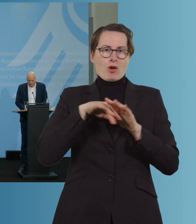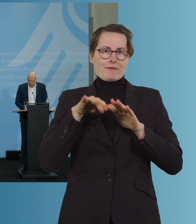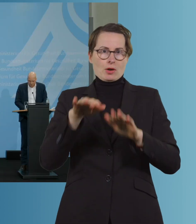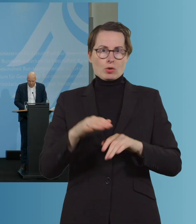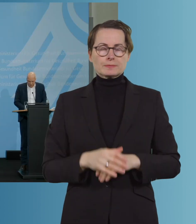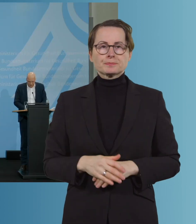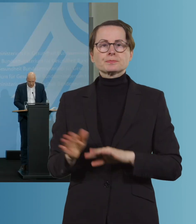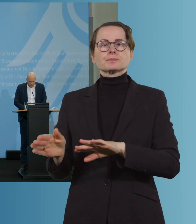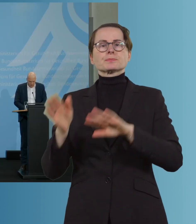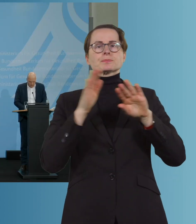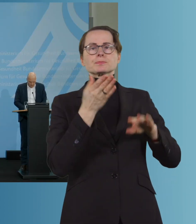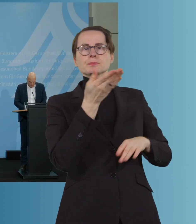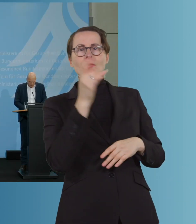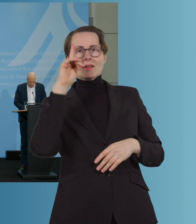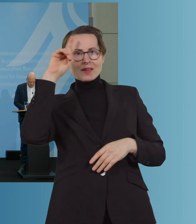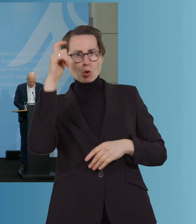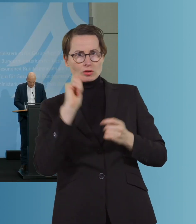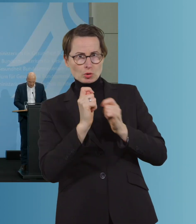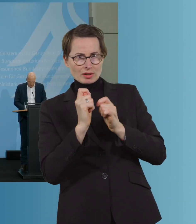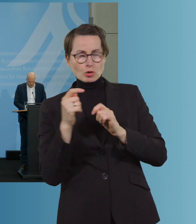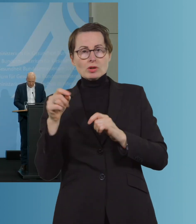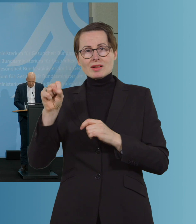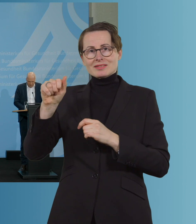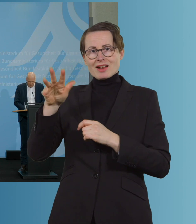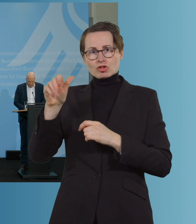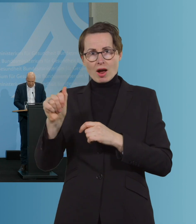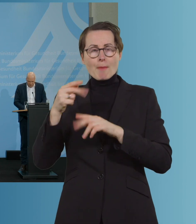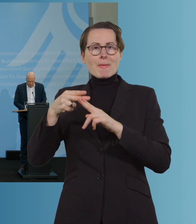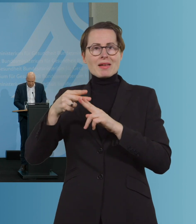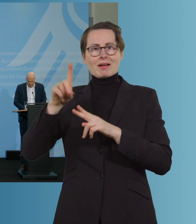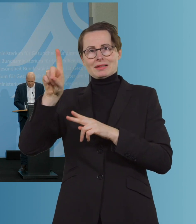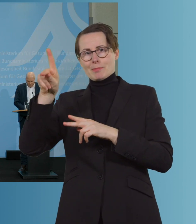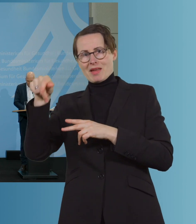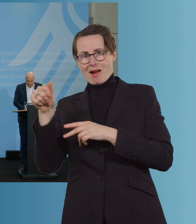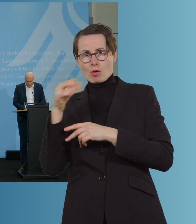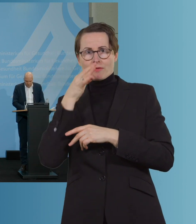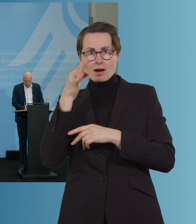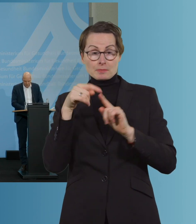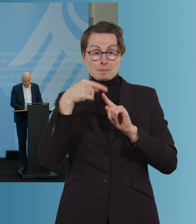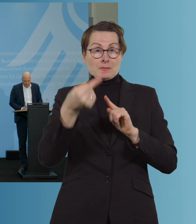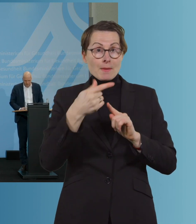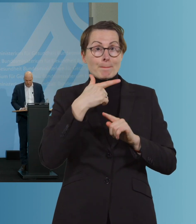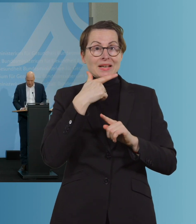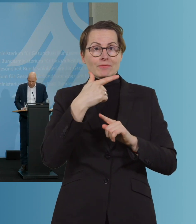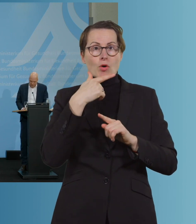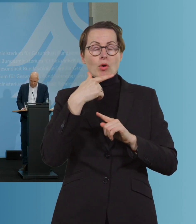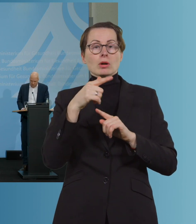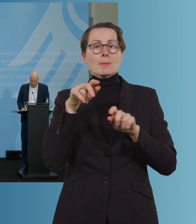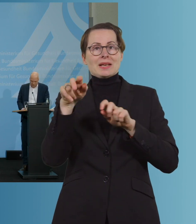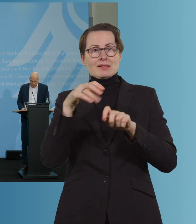Virusmutationen fragt auch Sascha Mayer von dpa. Werden bis zur Ministerpräsidentenkonferenz am Mittwoch neue Daten zur Ausbreitung der Mutationen